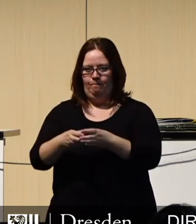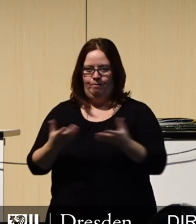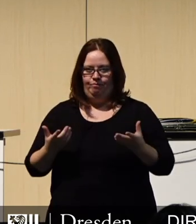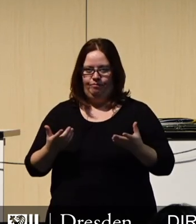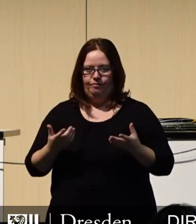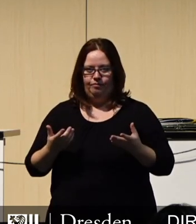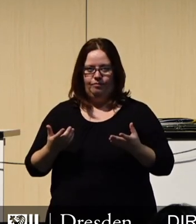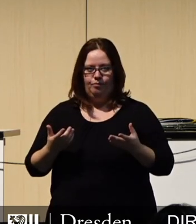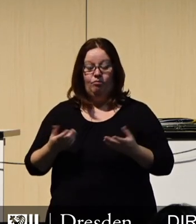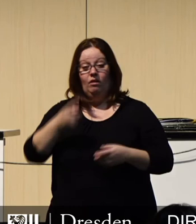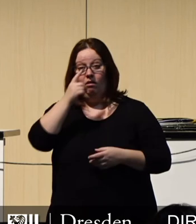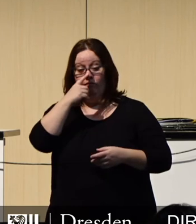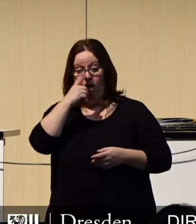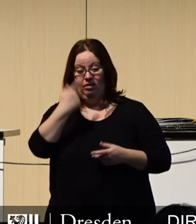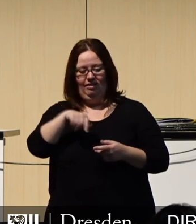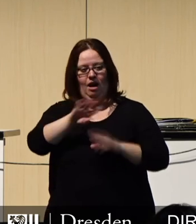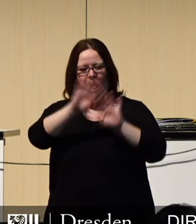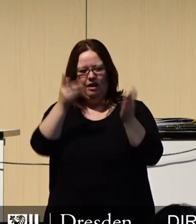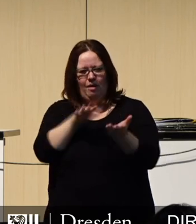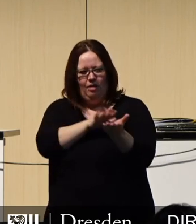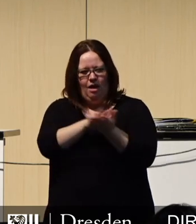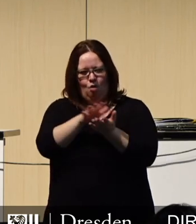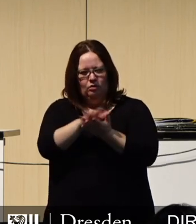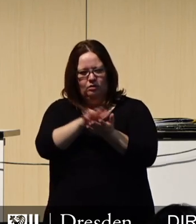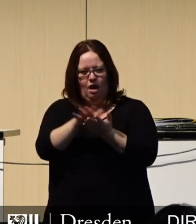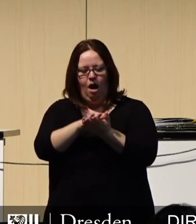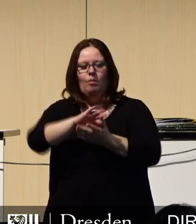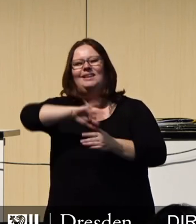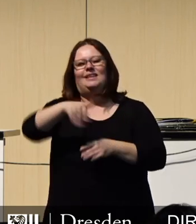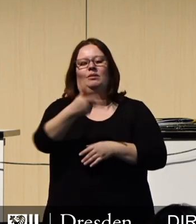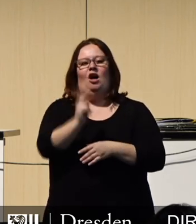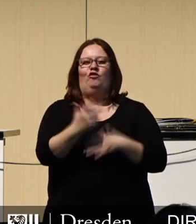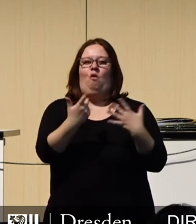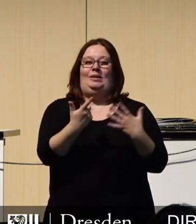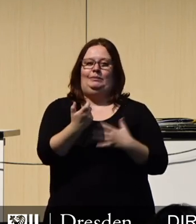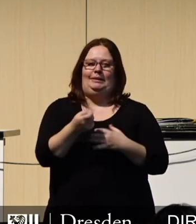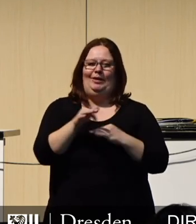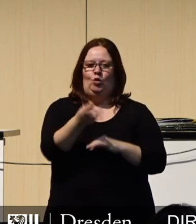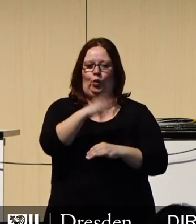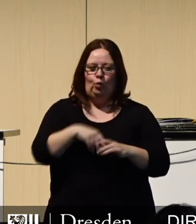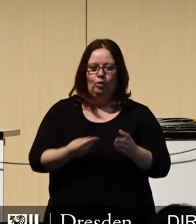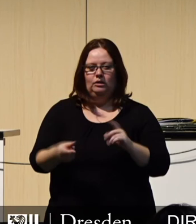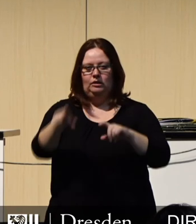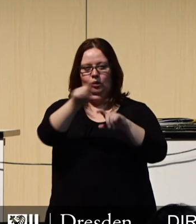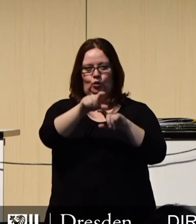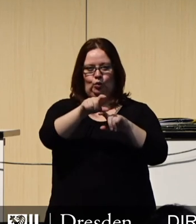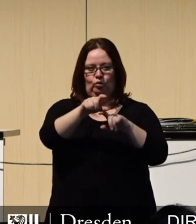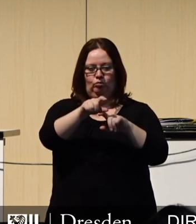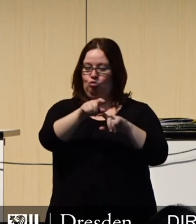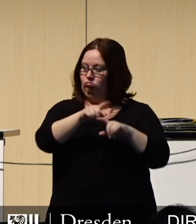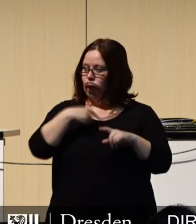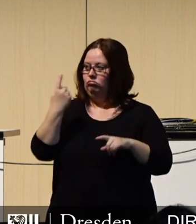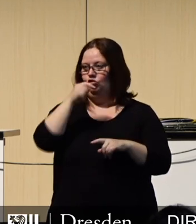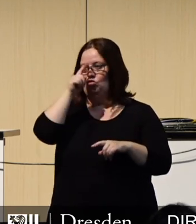Rechnet man die erheblichen Ausgabereste von ca. 375 Millionen Euro hinzu, können wir mit Stolz